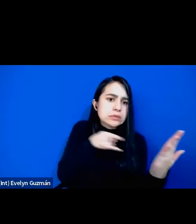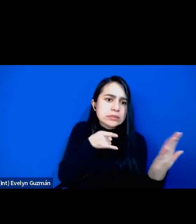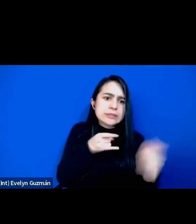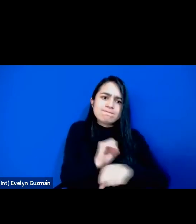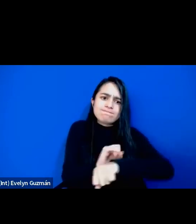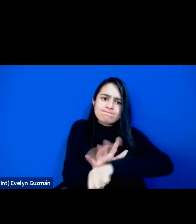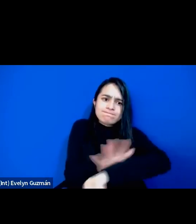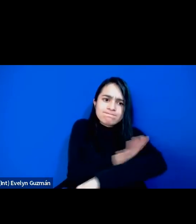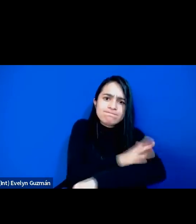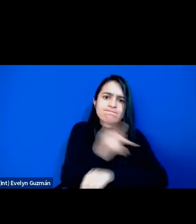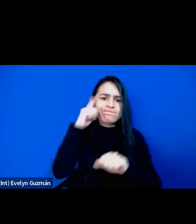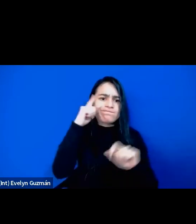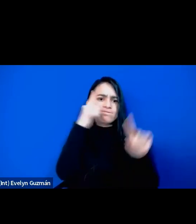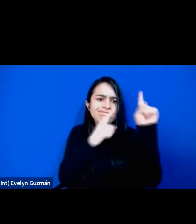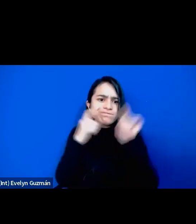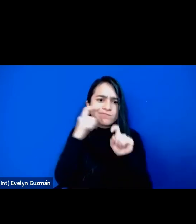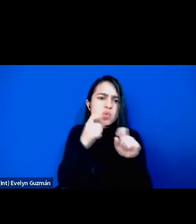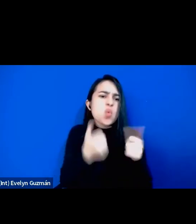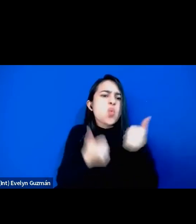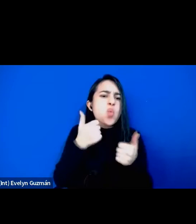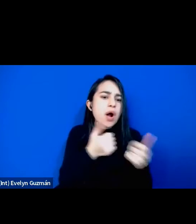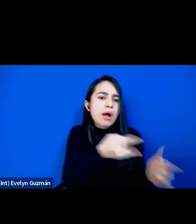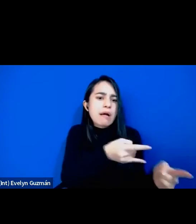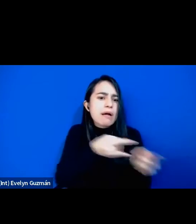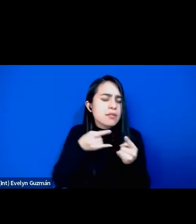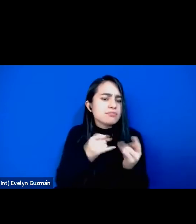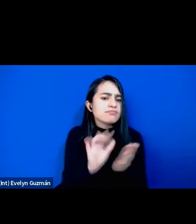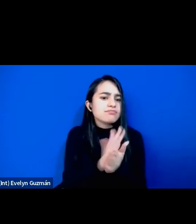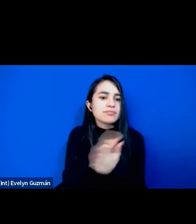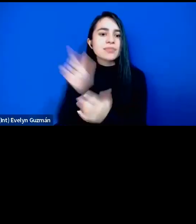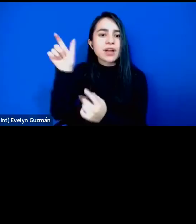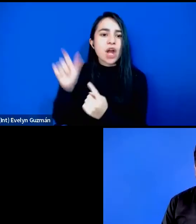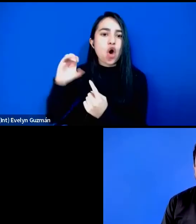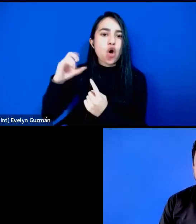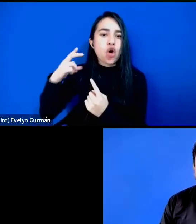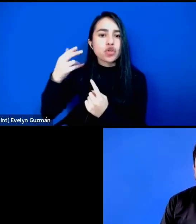despierta entonces escuchamos a Ochi